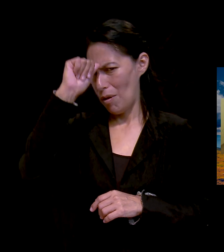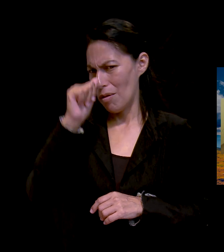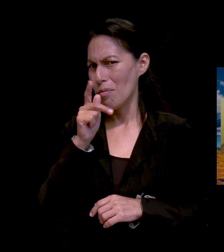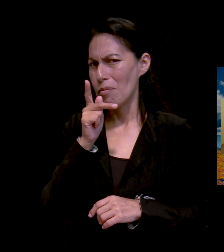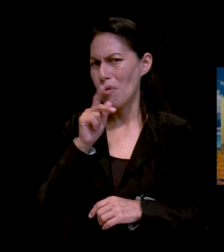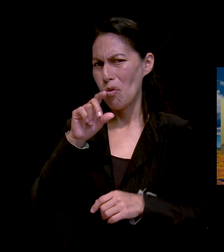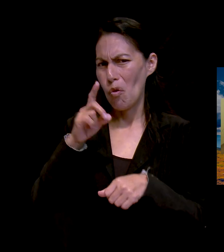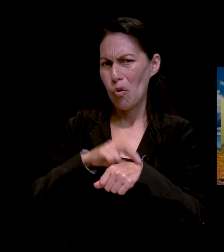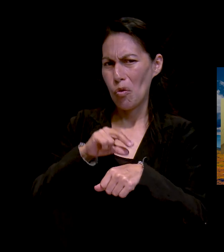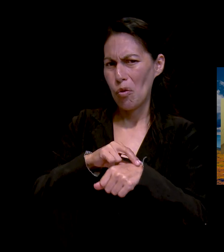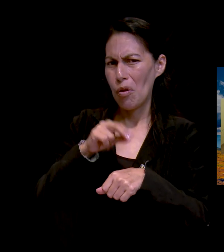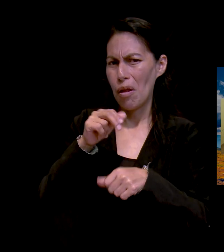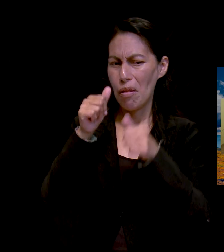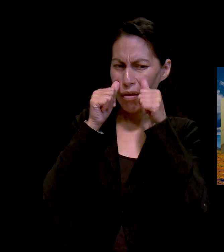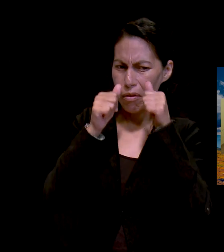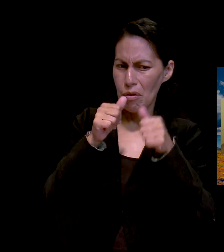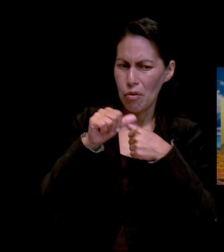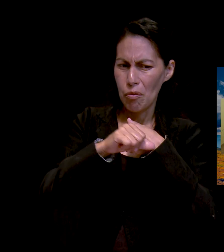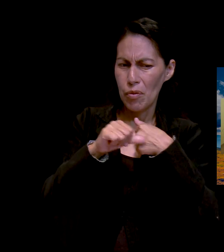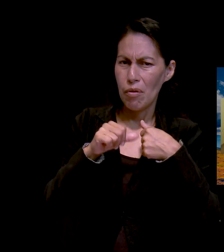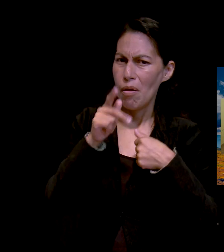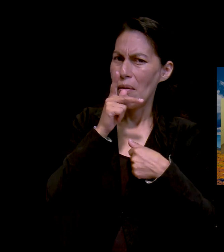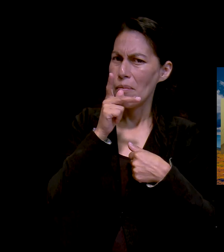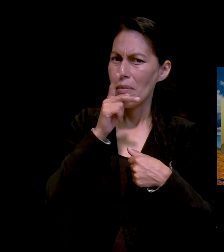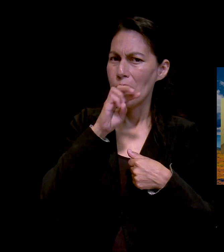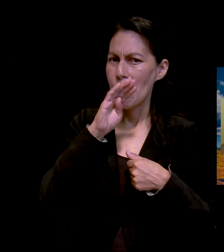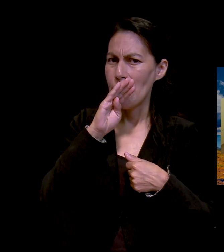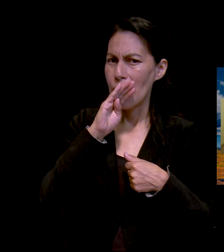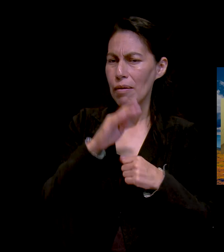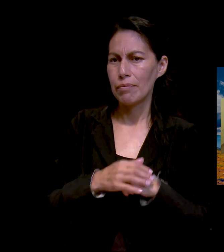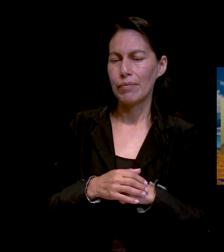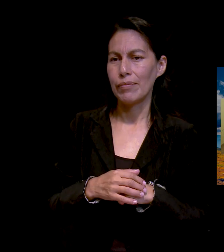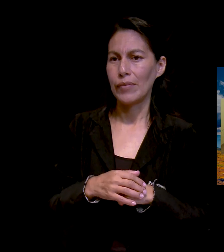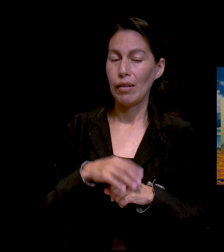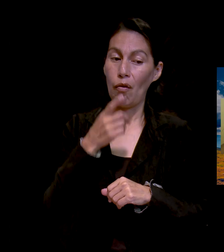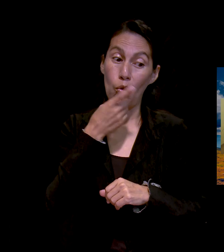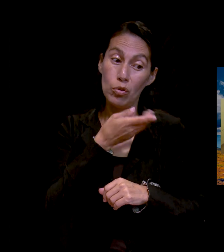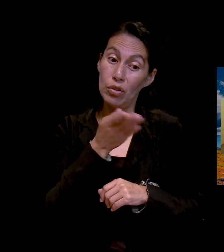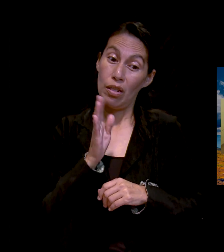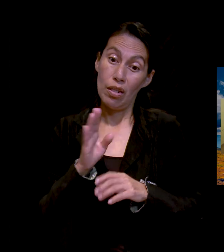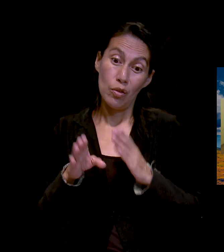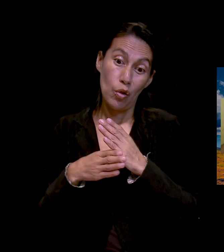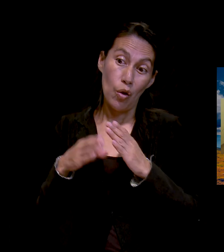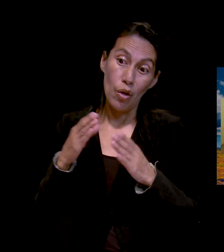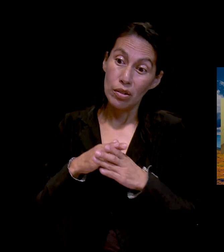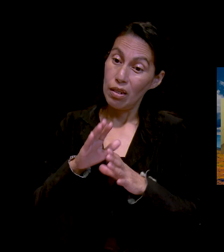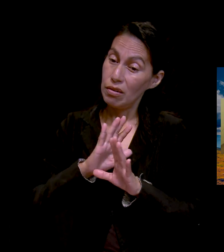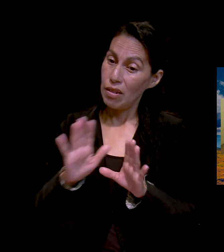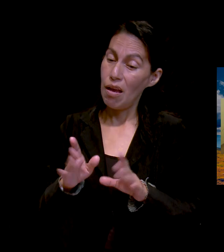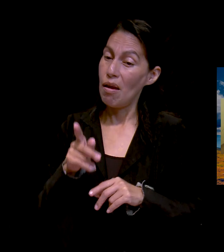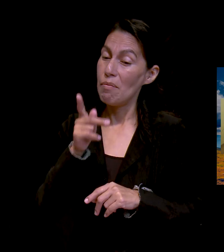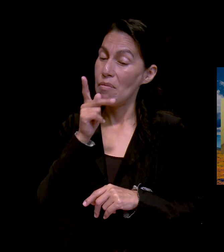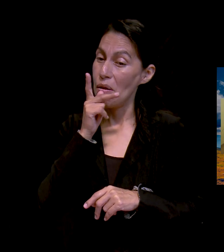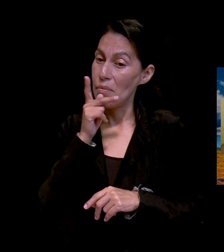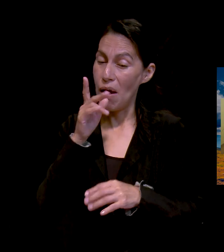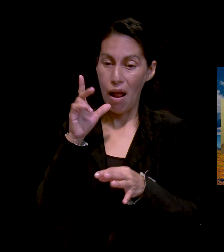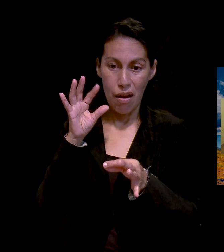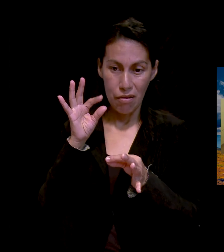los adventistas siempre les pasan cosas sobrenaturales. Bueno, su papá ya está, mire, le pudimos salvar el brazo y